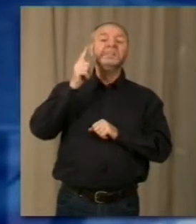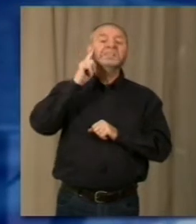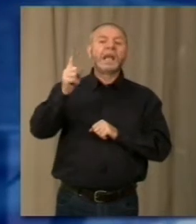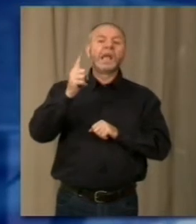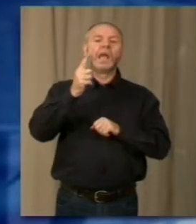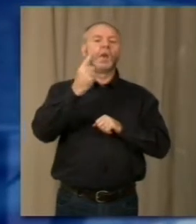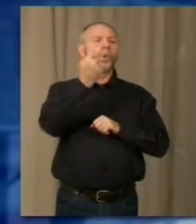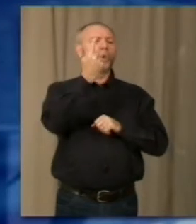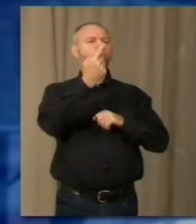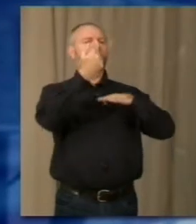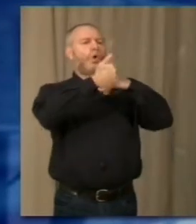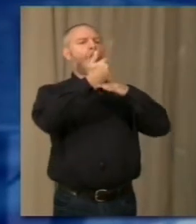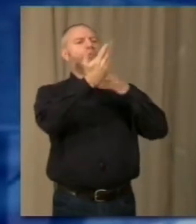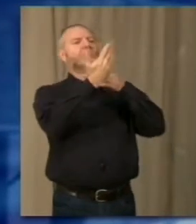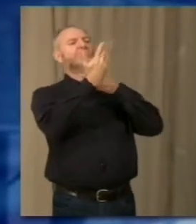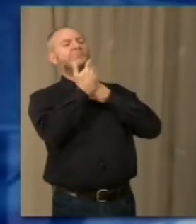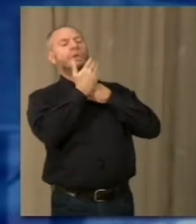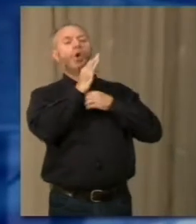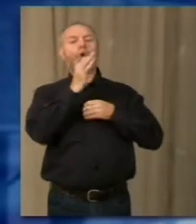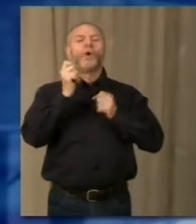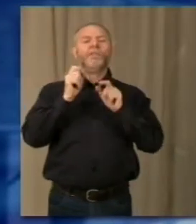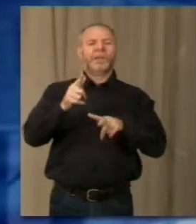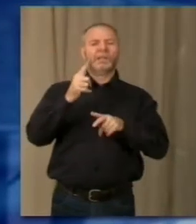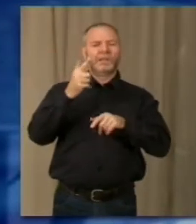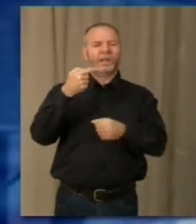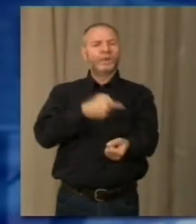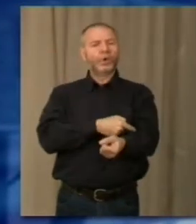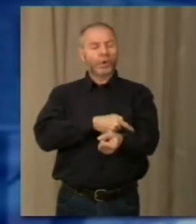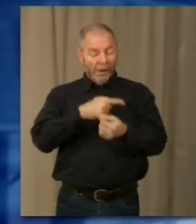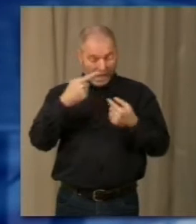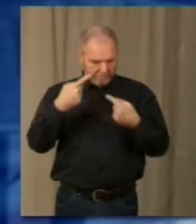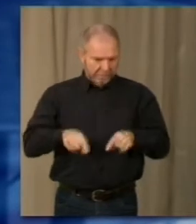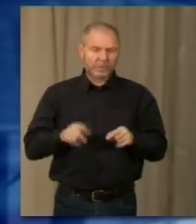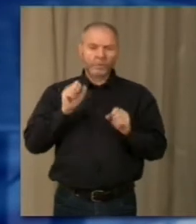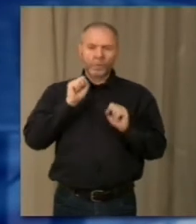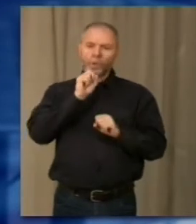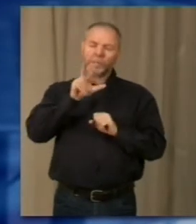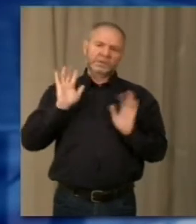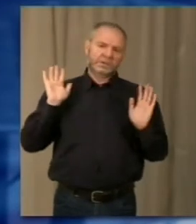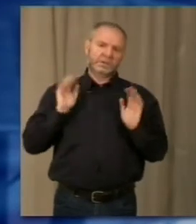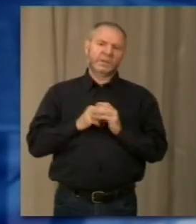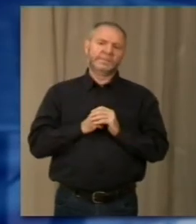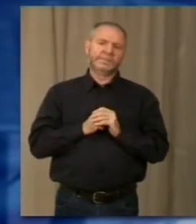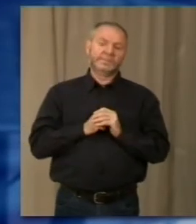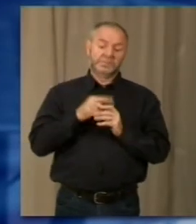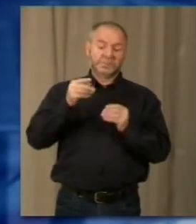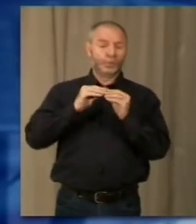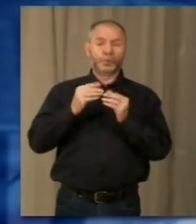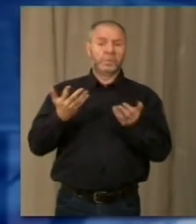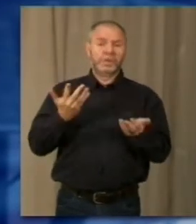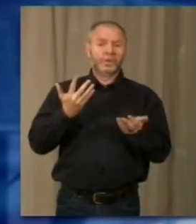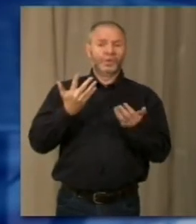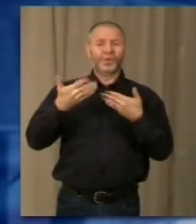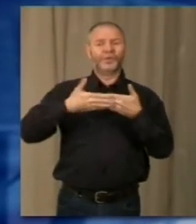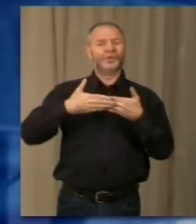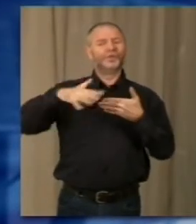o di spaccio di sostanze superfacenti o di disagio in generale. È uno strumento che si avvicina ai